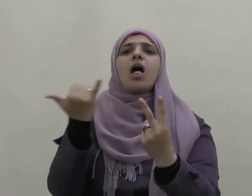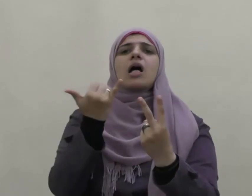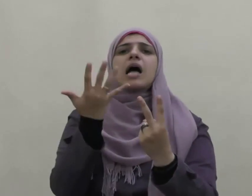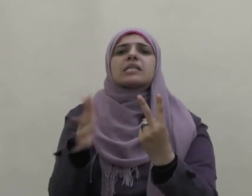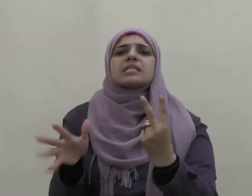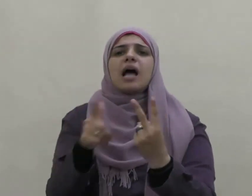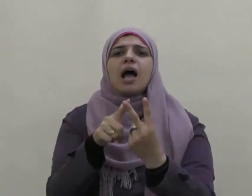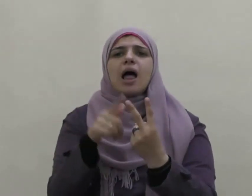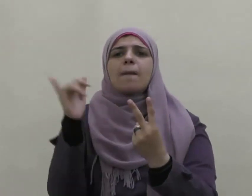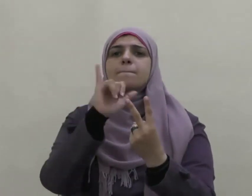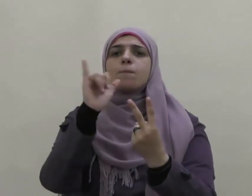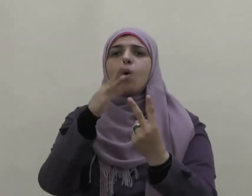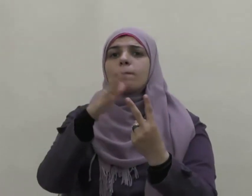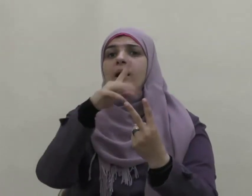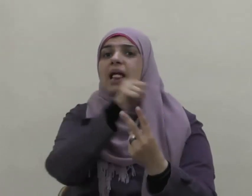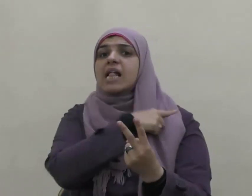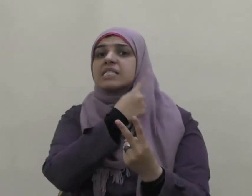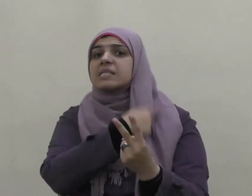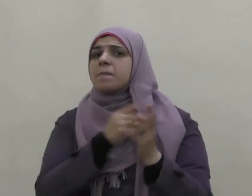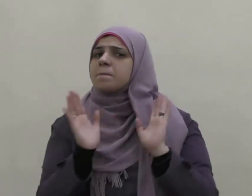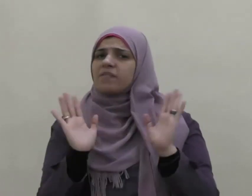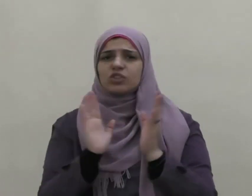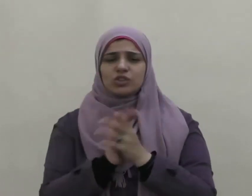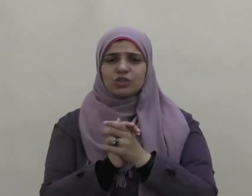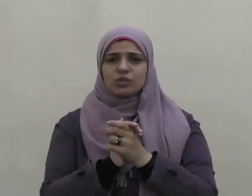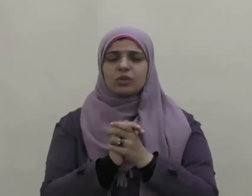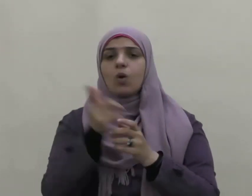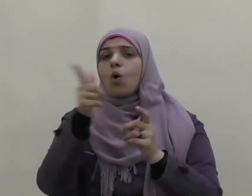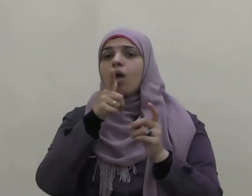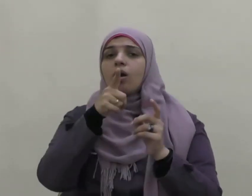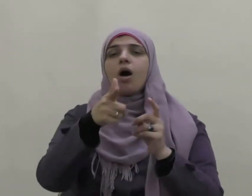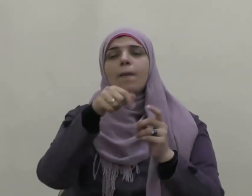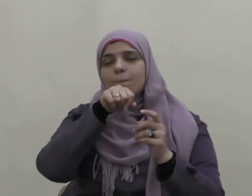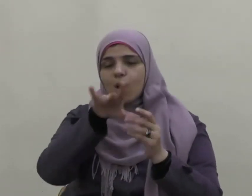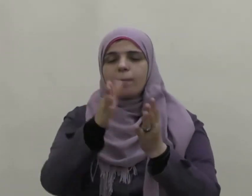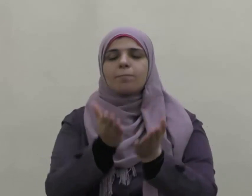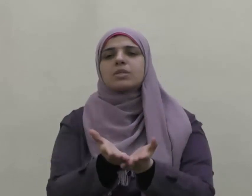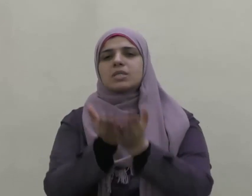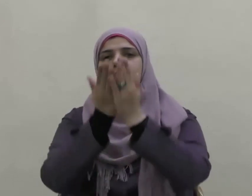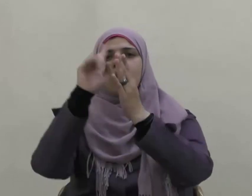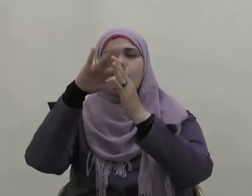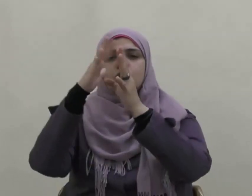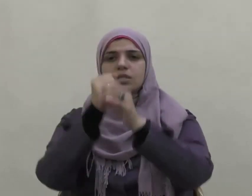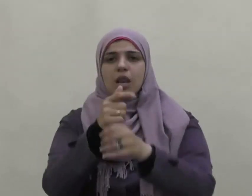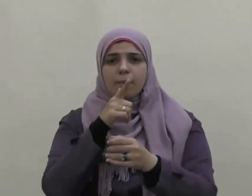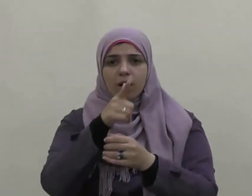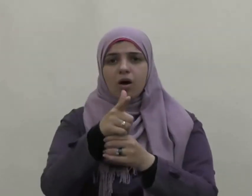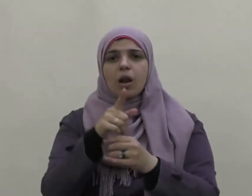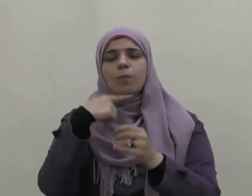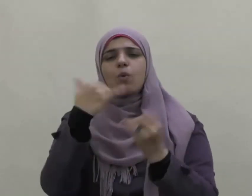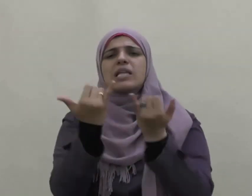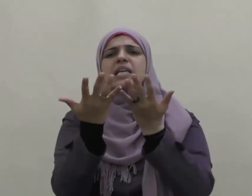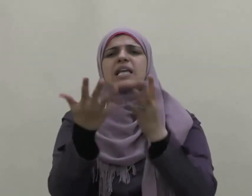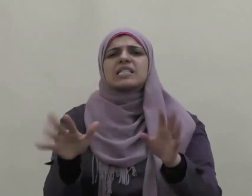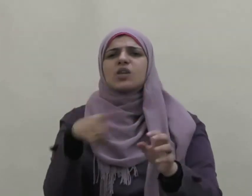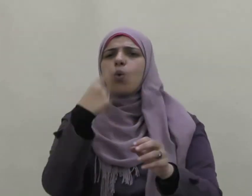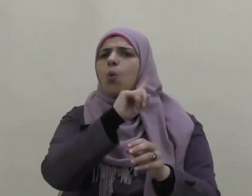ما لم يكن إثما وهو القائل صلى الله عليه وسلم يسروا ولا تعسروا